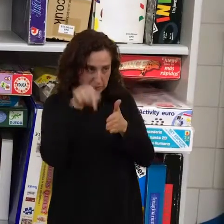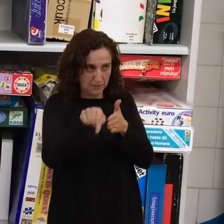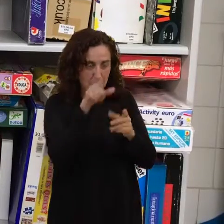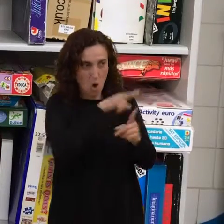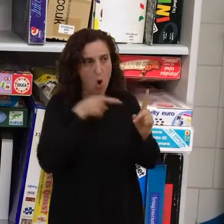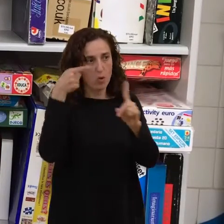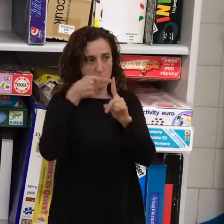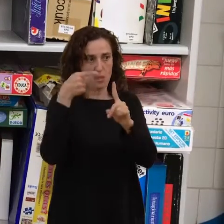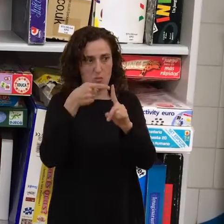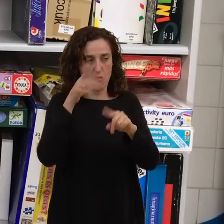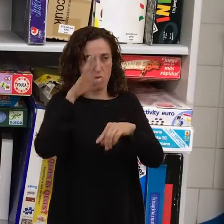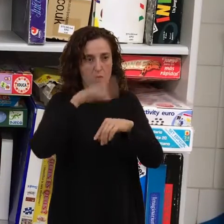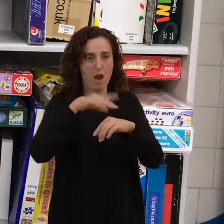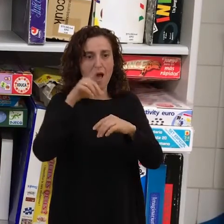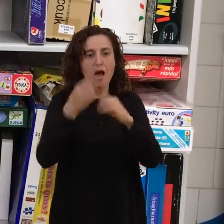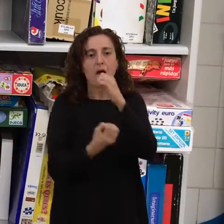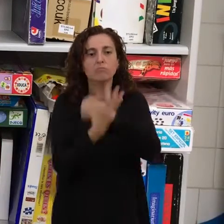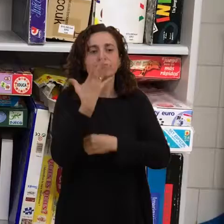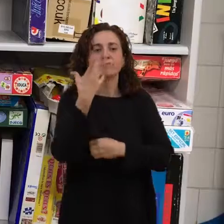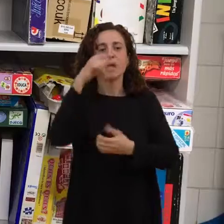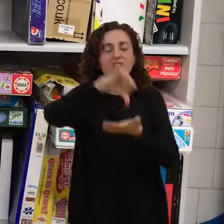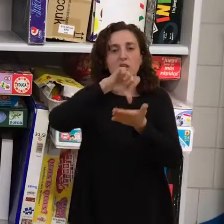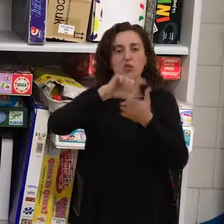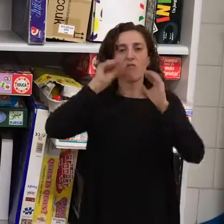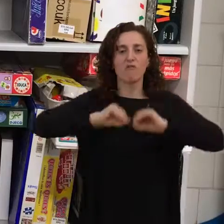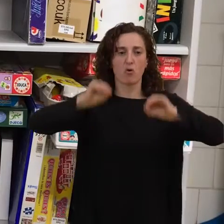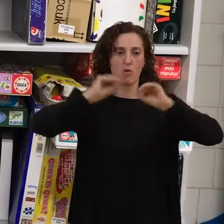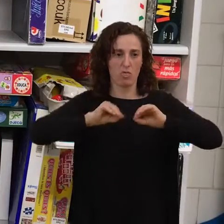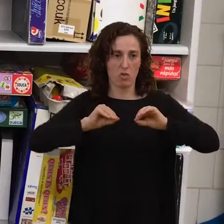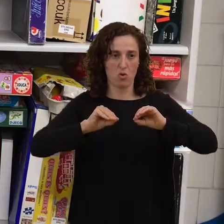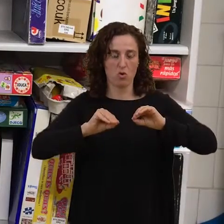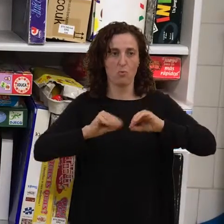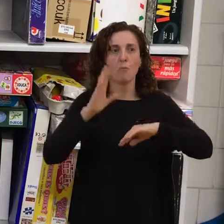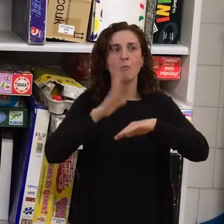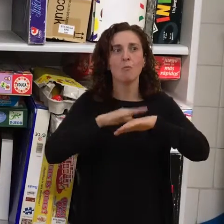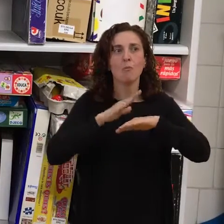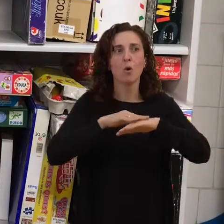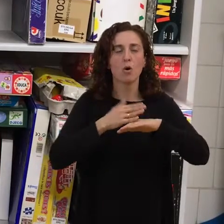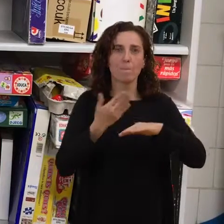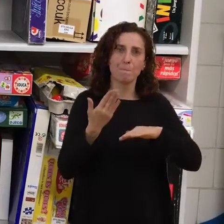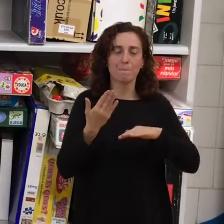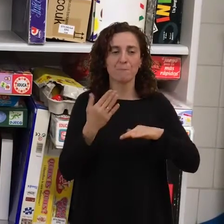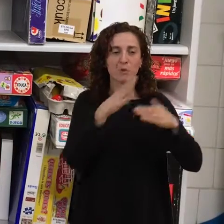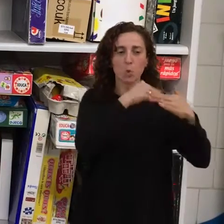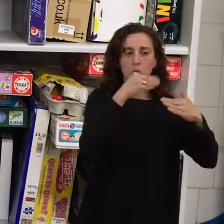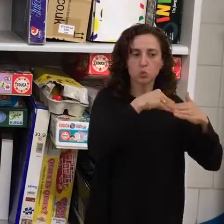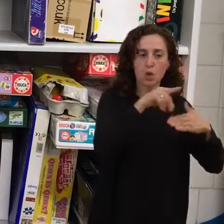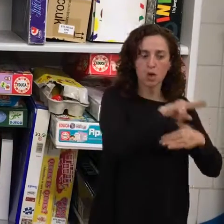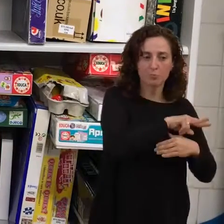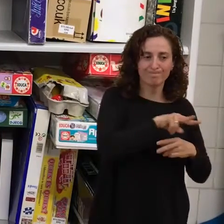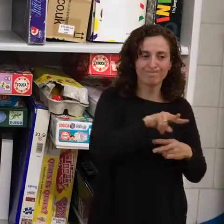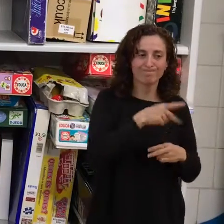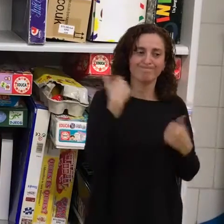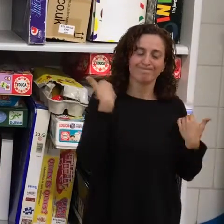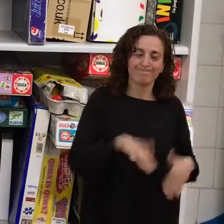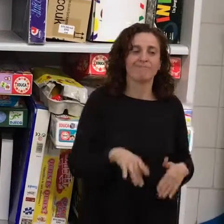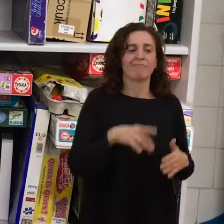centro de formación, porque vemos que los usuarios nuestros tienen muchas lagunas